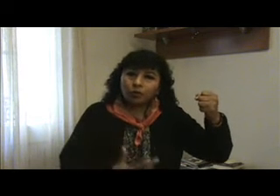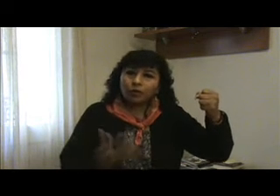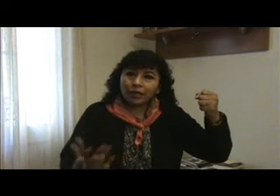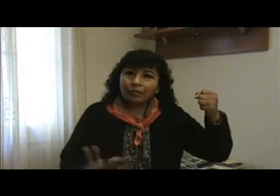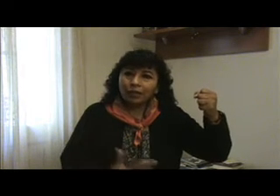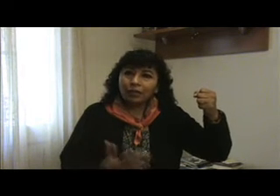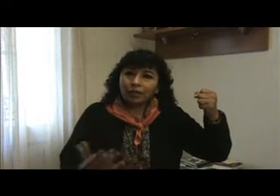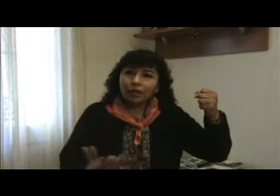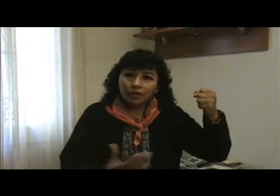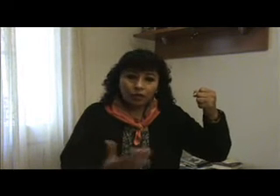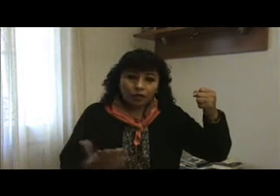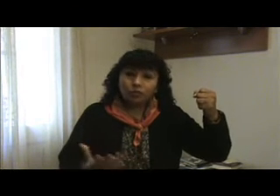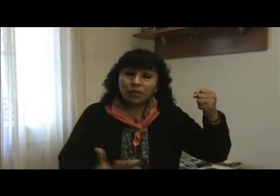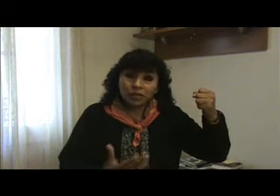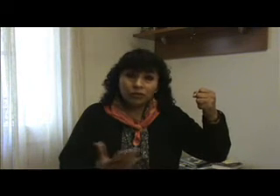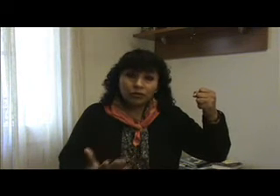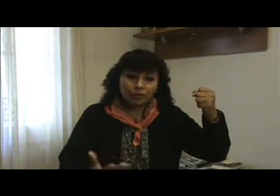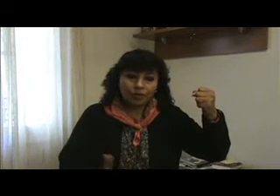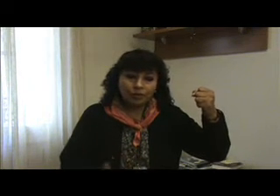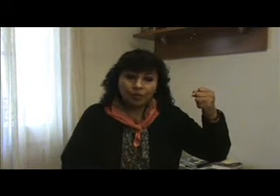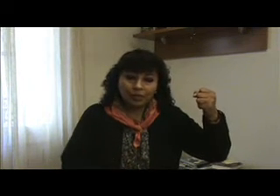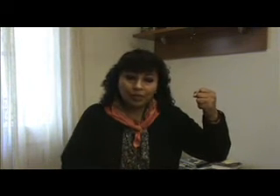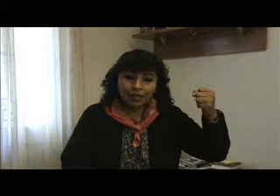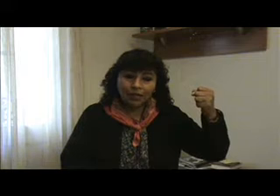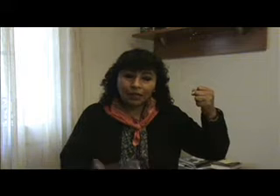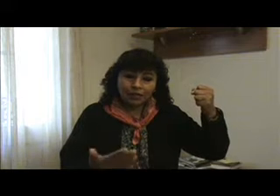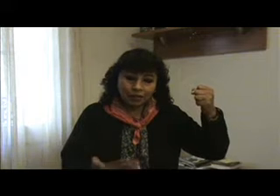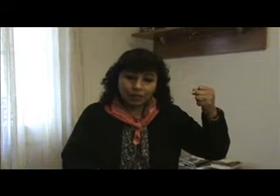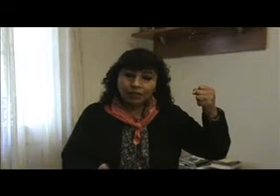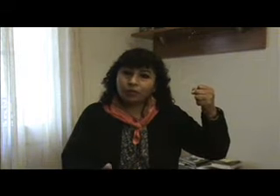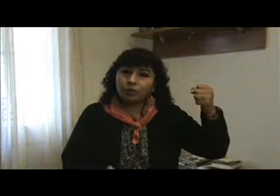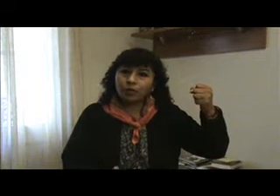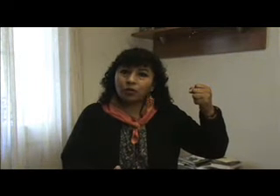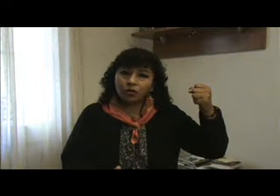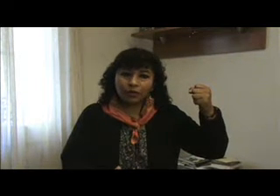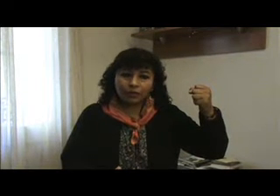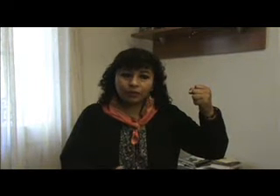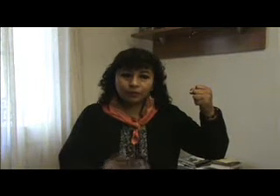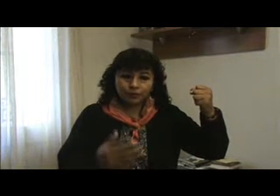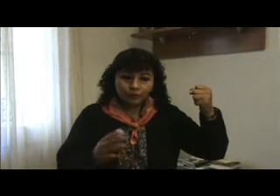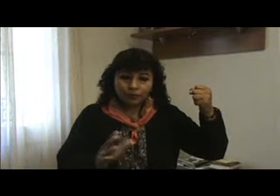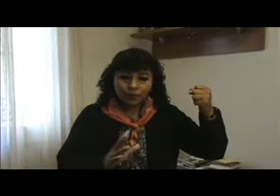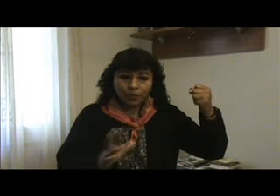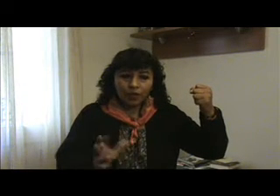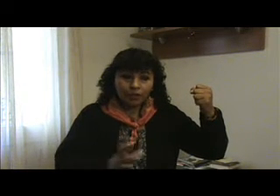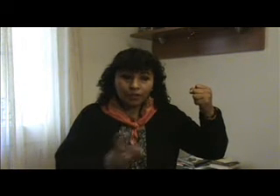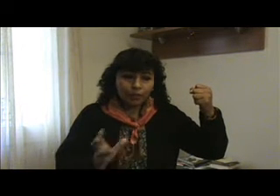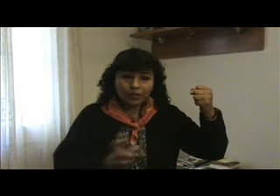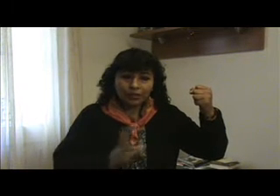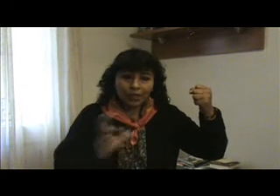importante entre los ministros de la primera sala de esta Suprema Corte. Y después de